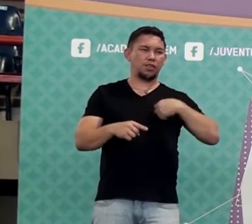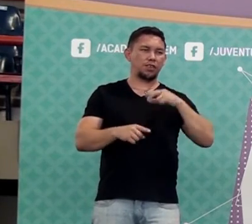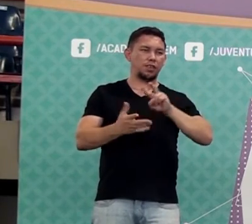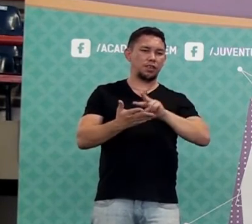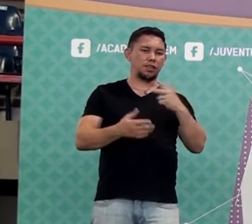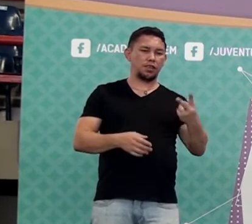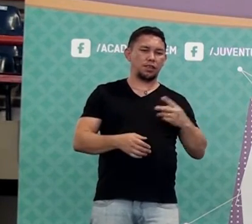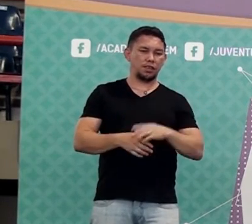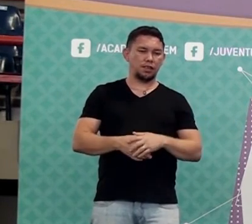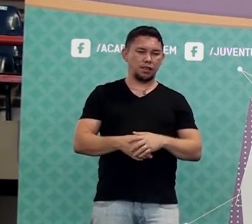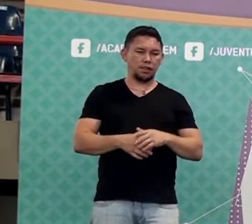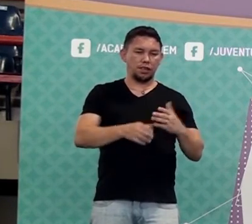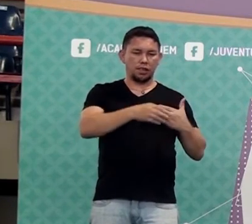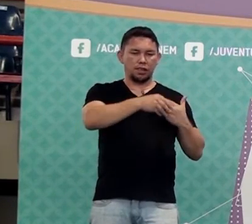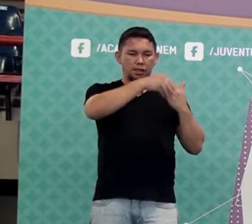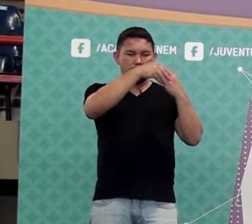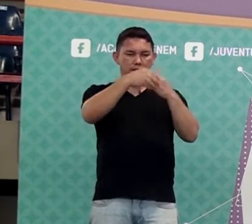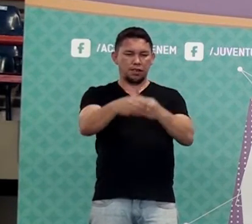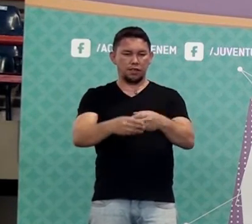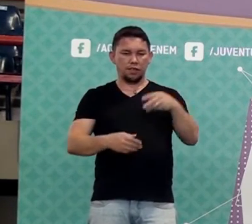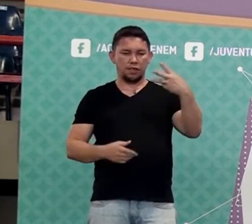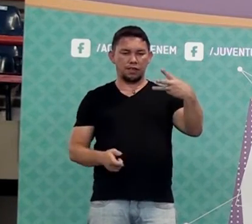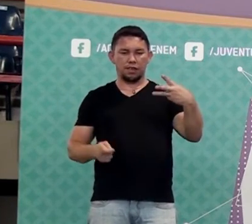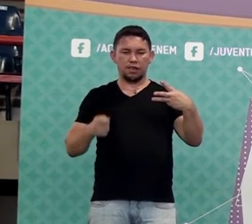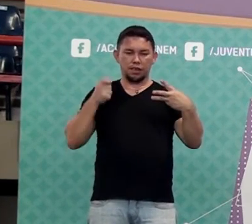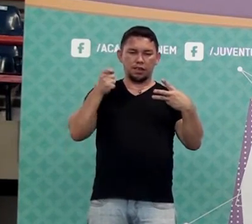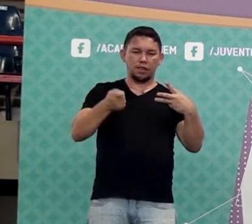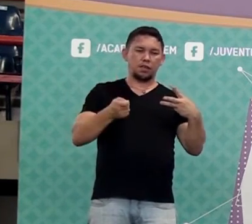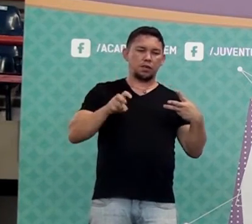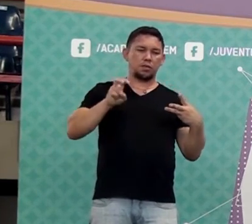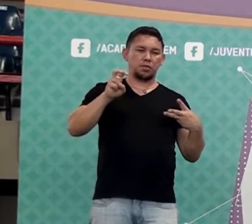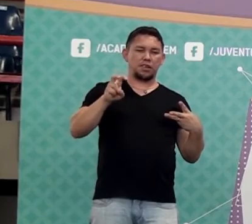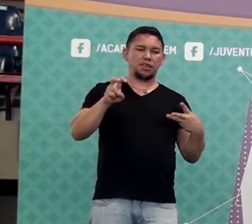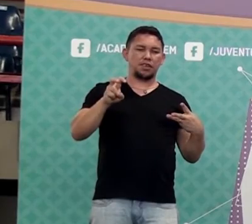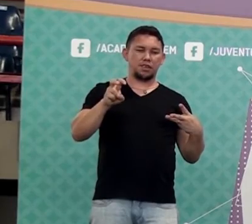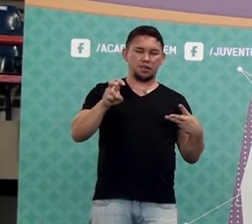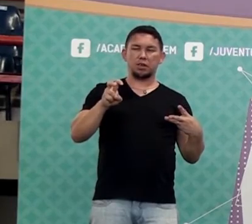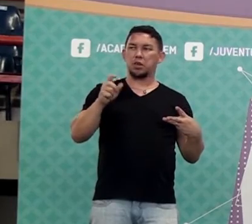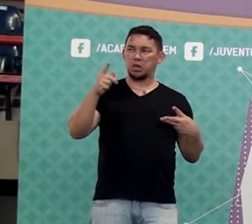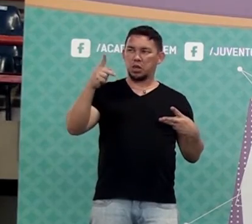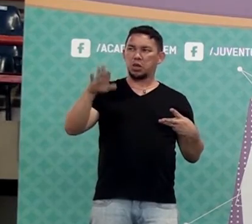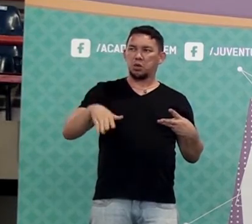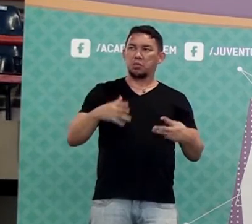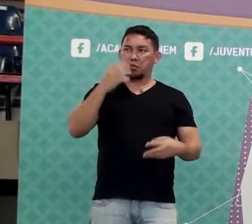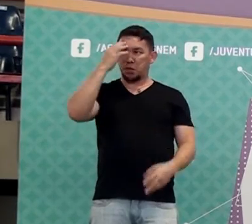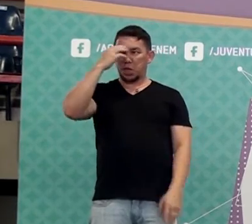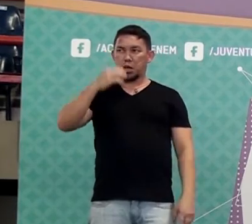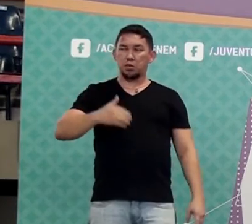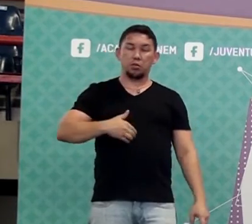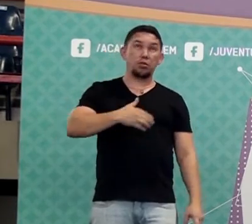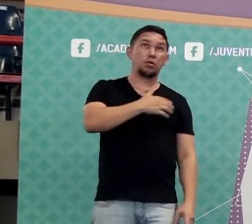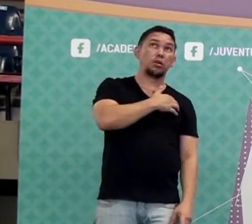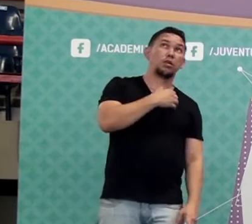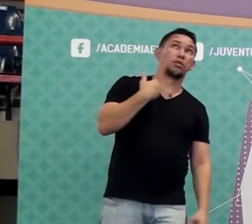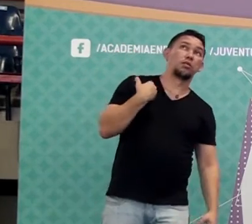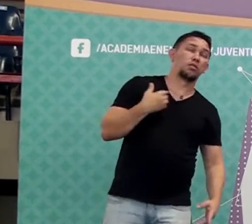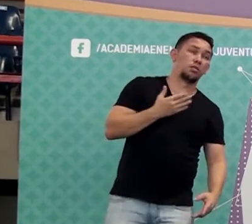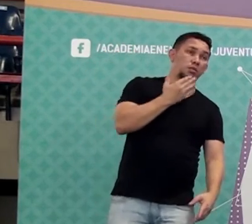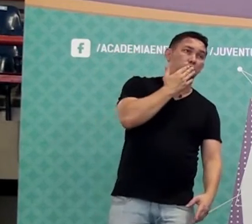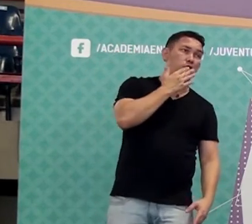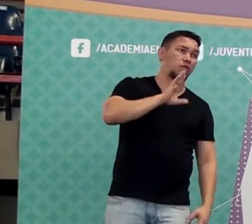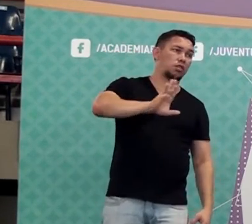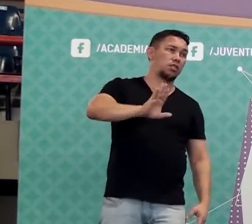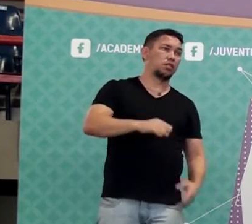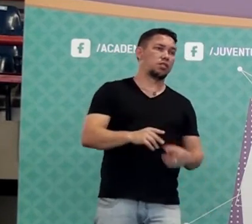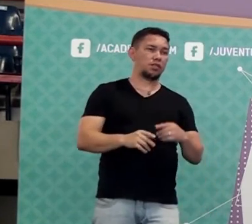pague... Ou promoção fuleiragem é essa, né? Leve 3 e pague 5. Deus o livre dessa promoção, né? Ajeite aí